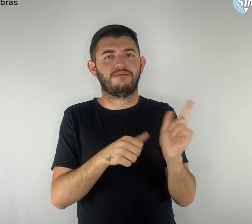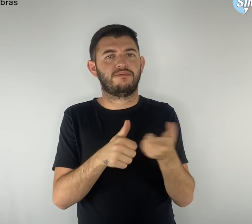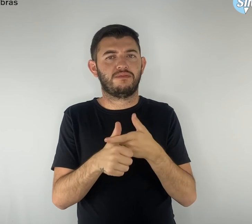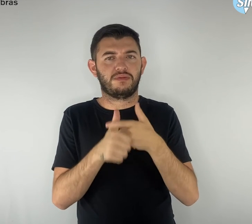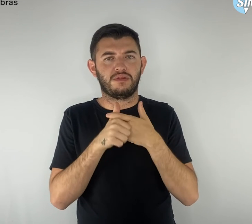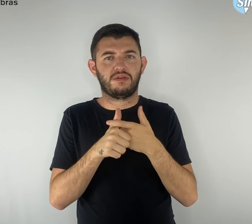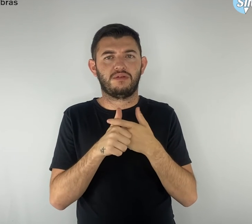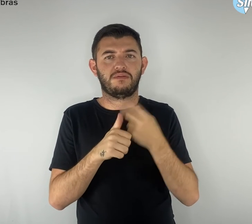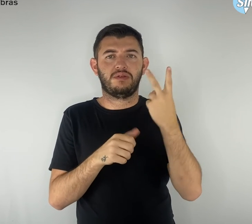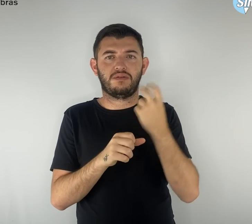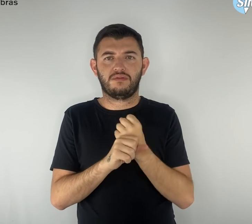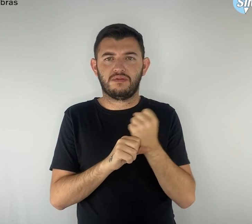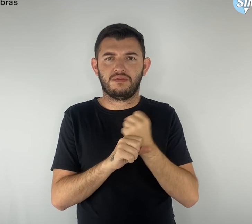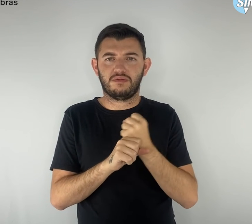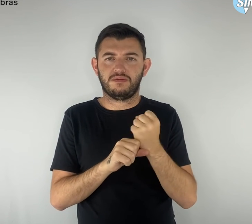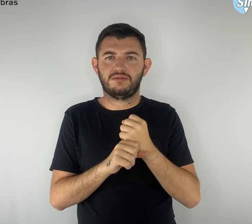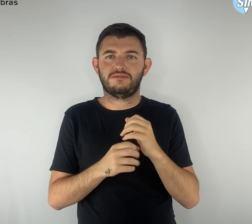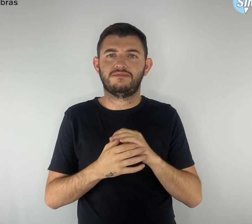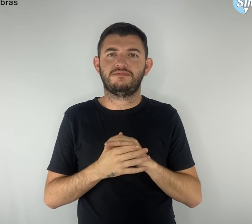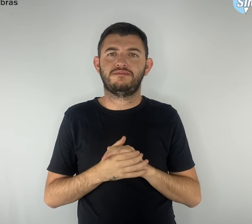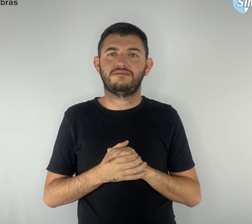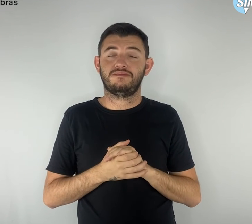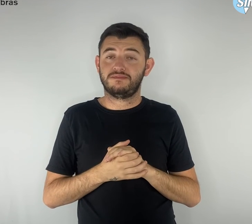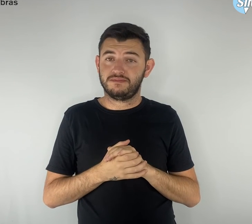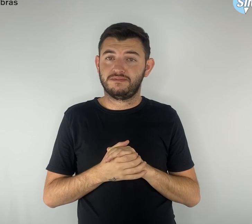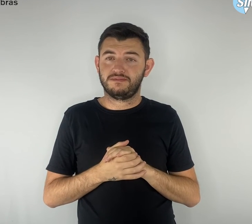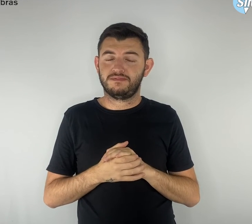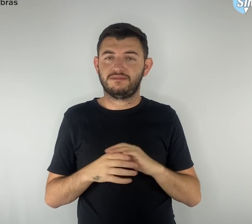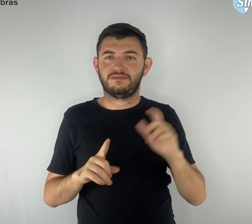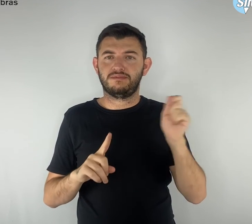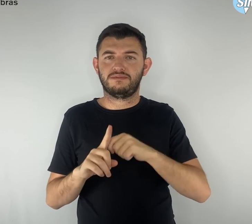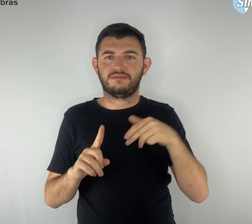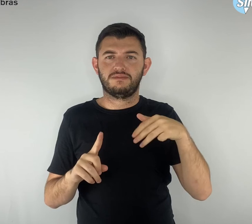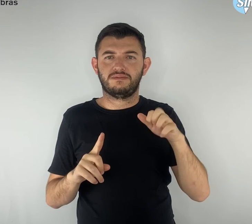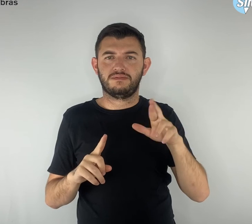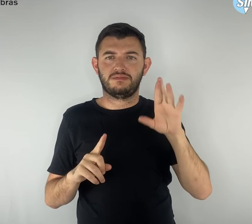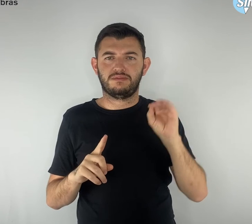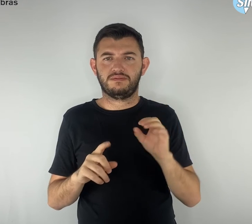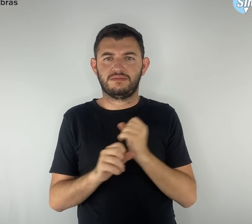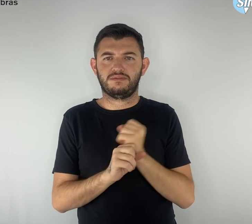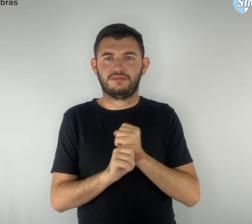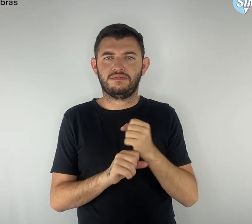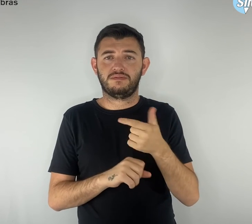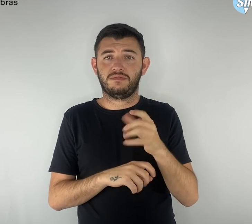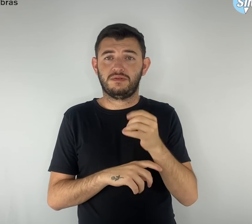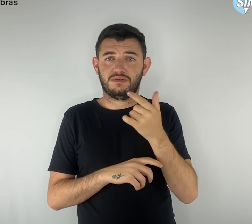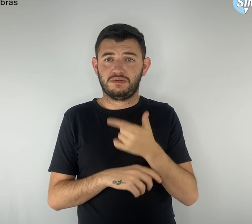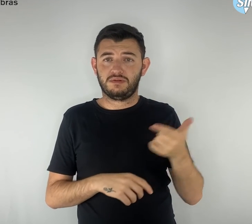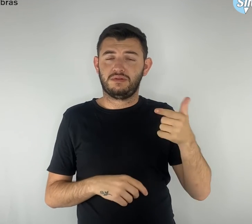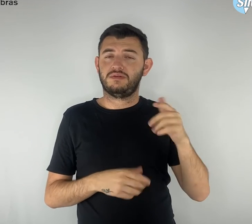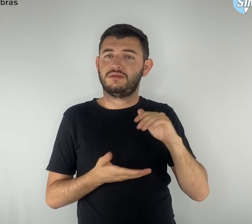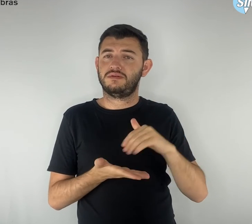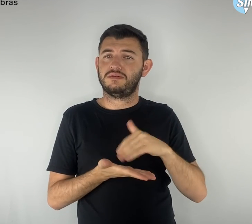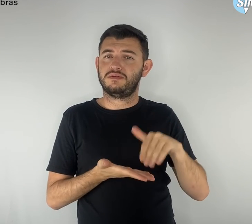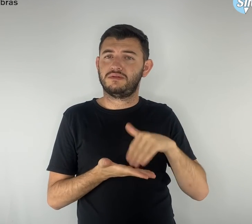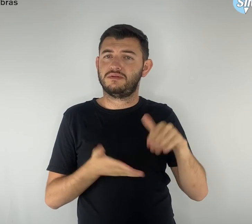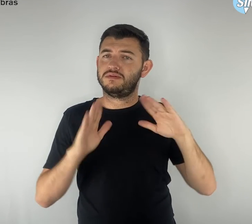dois anos. Em março deste ano, a Secretaria de Assuntos dos Aposentados